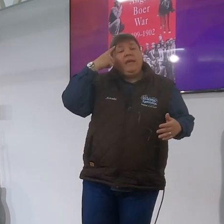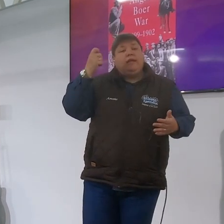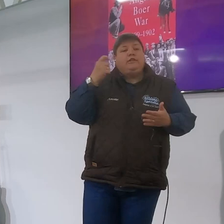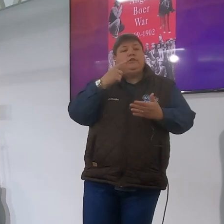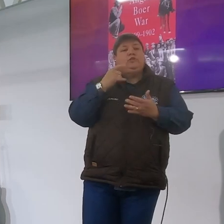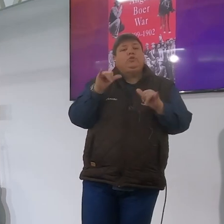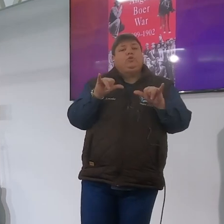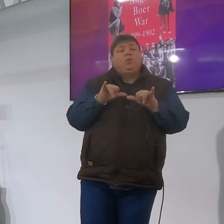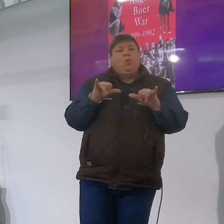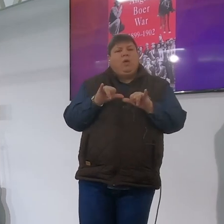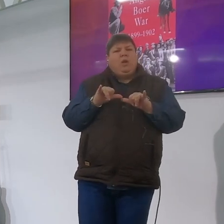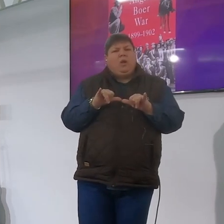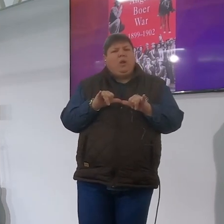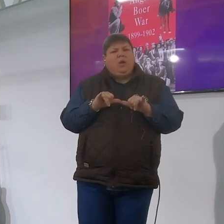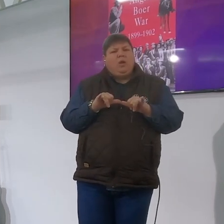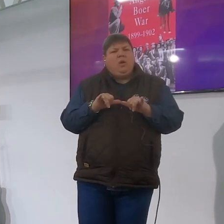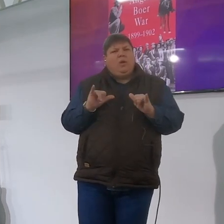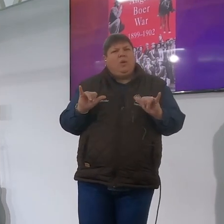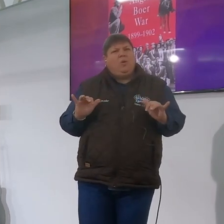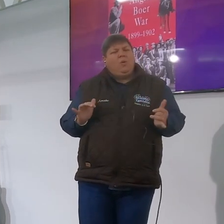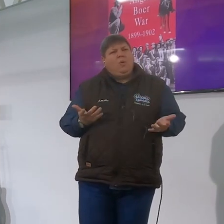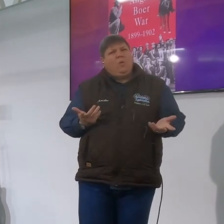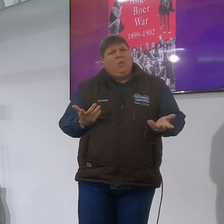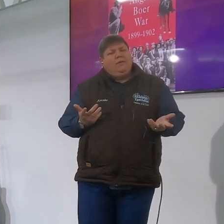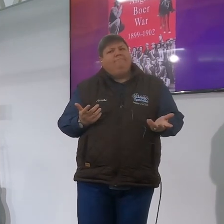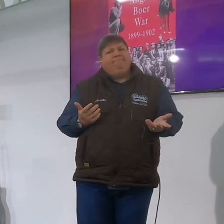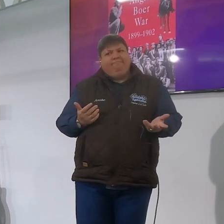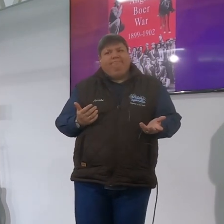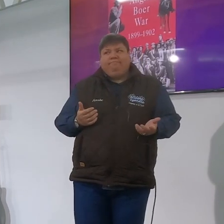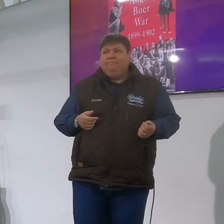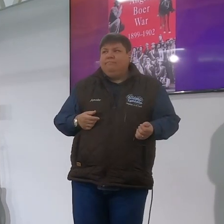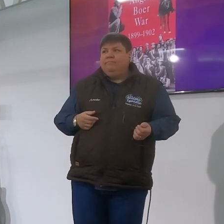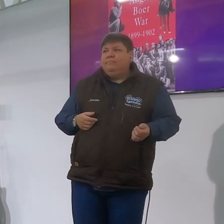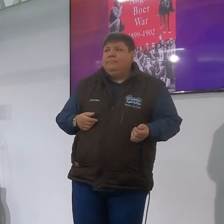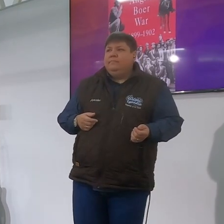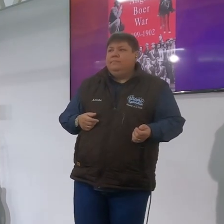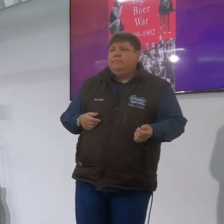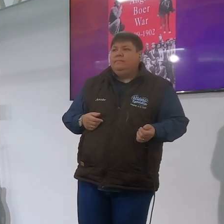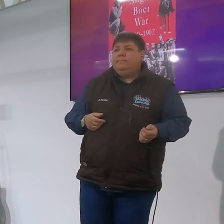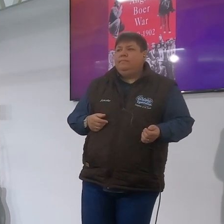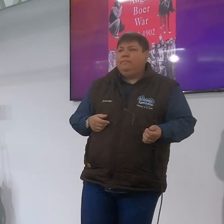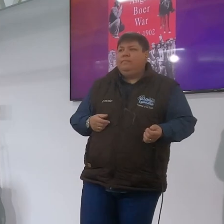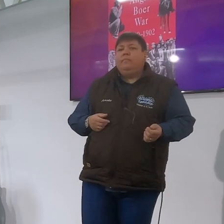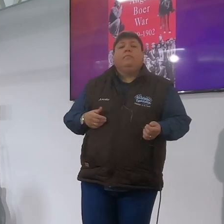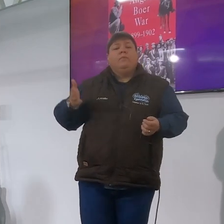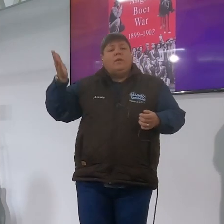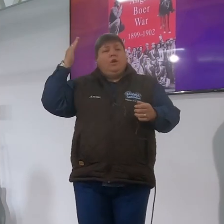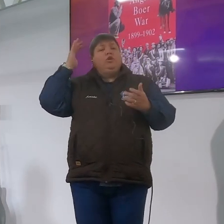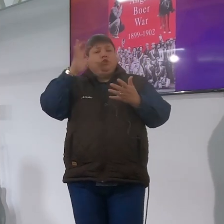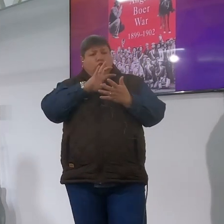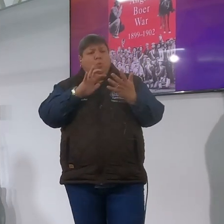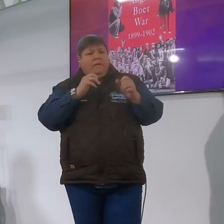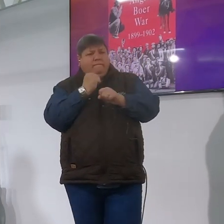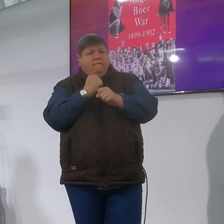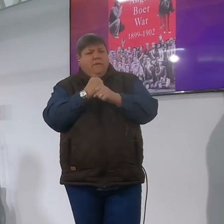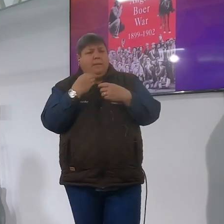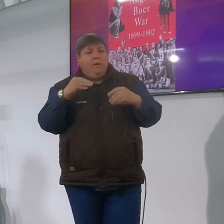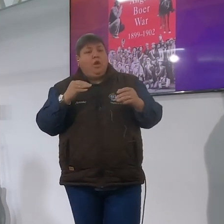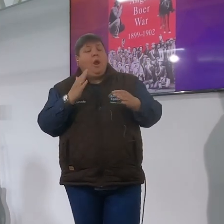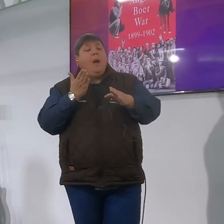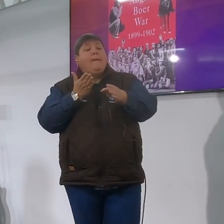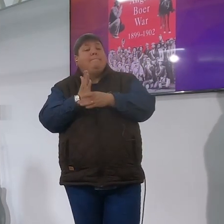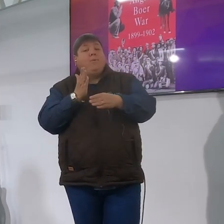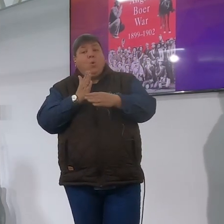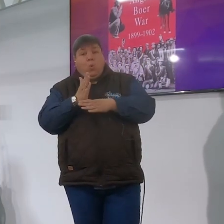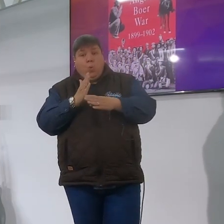paar vreemde gesê hoe gaan jy dit by die preek uitbrek angeloop woer en daar was die story wat rare gebeur het daar was die story wat rare gebeur het toe die boer hulle het nie